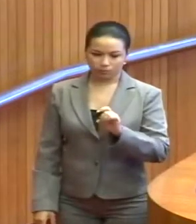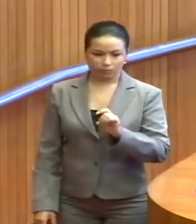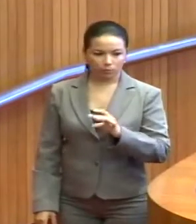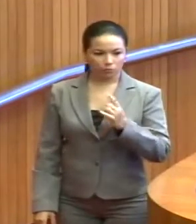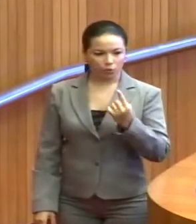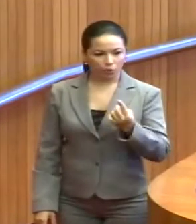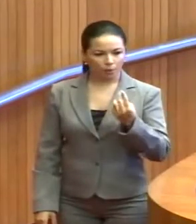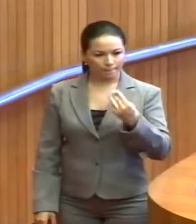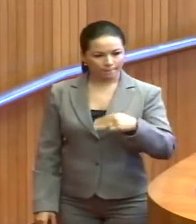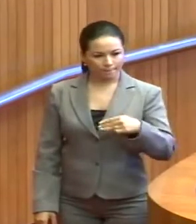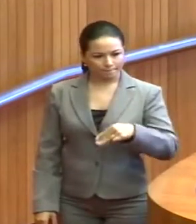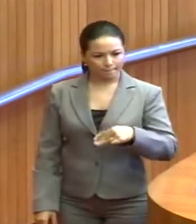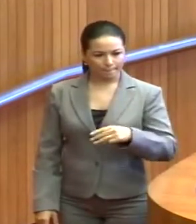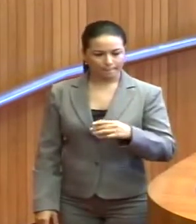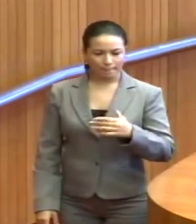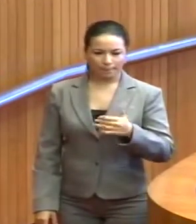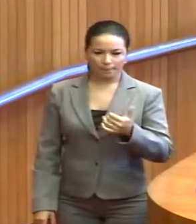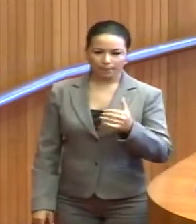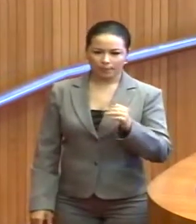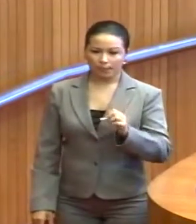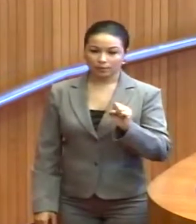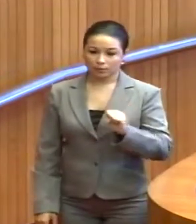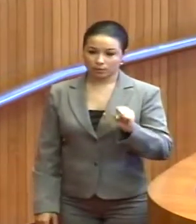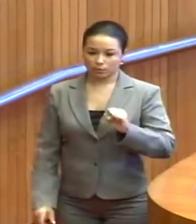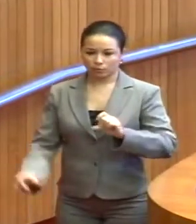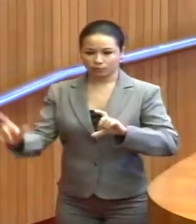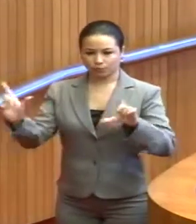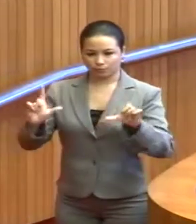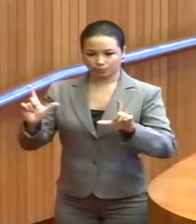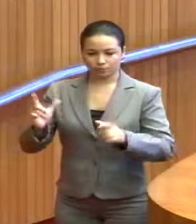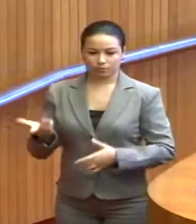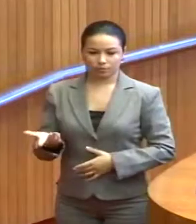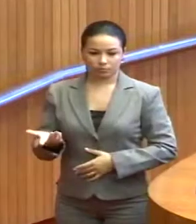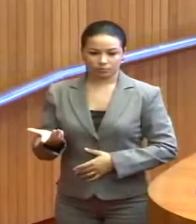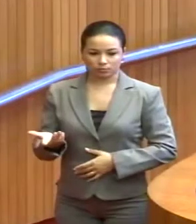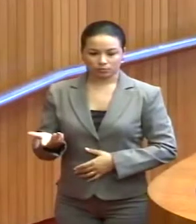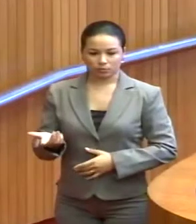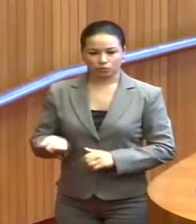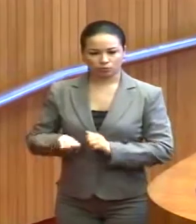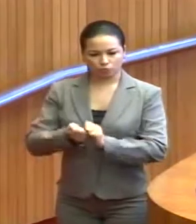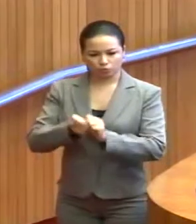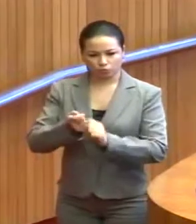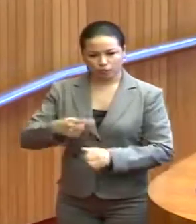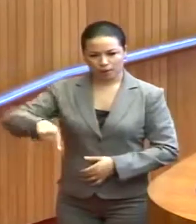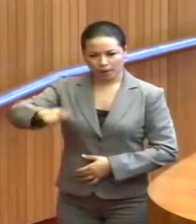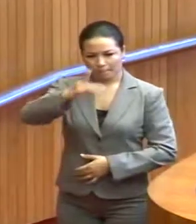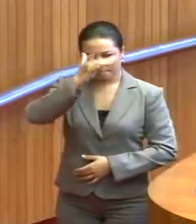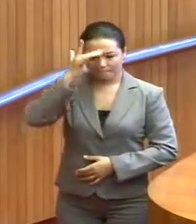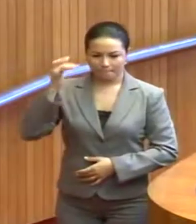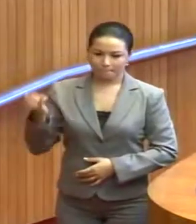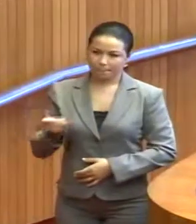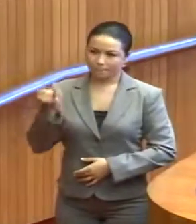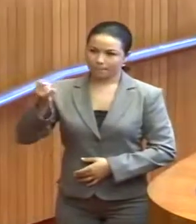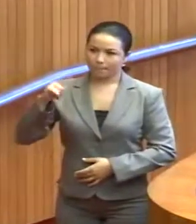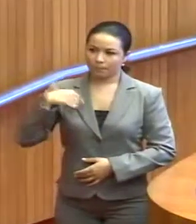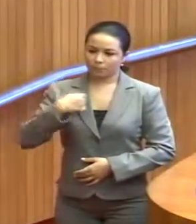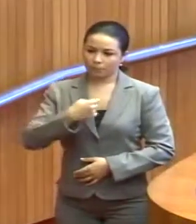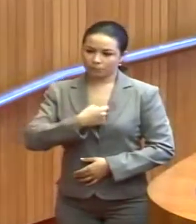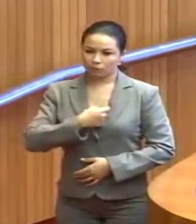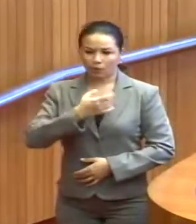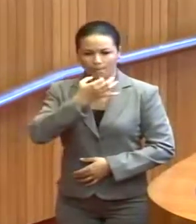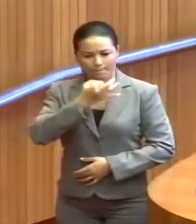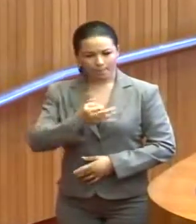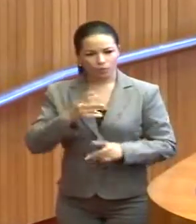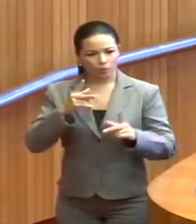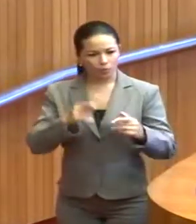minuto e aproximadamente 10 segundos de televisão, com a companhia de pessoas ilustres na nossa mesma linha.